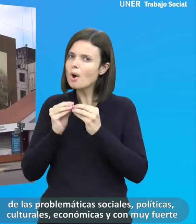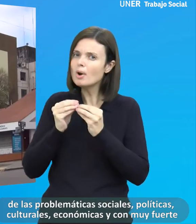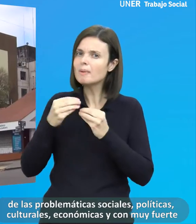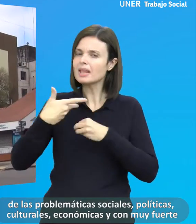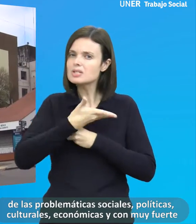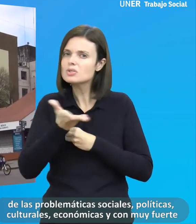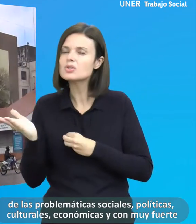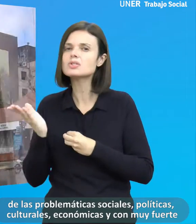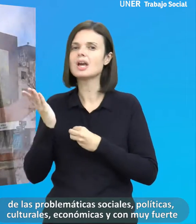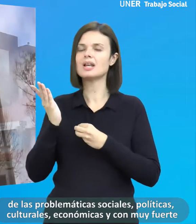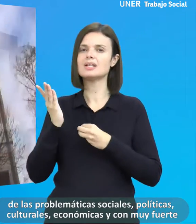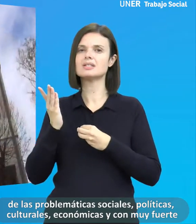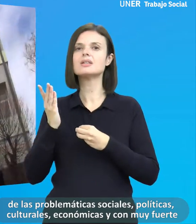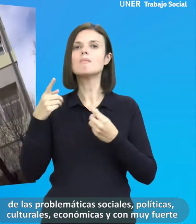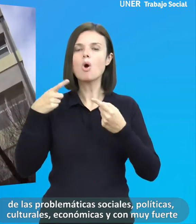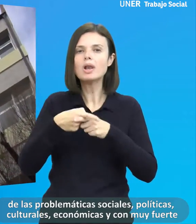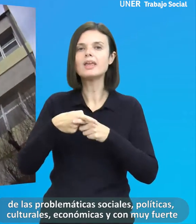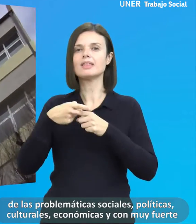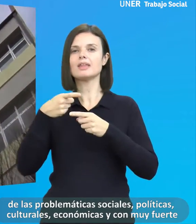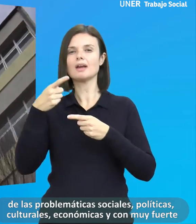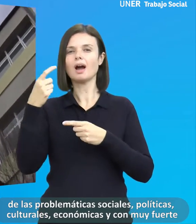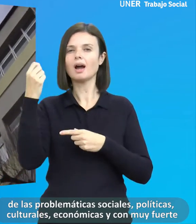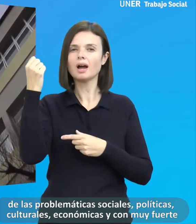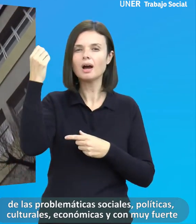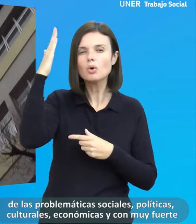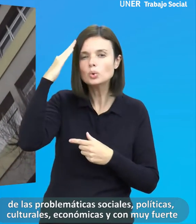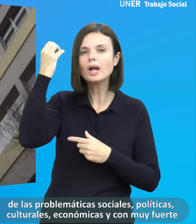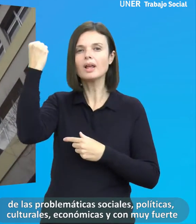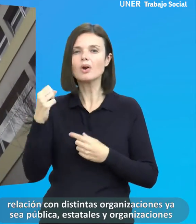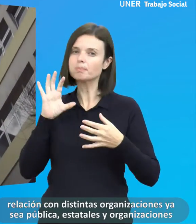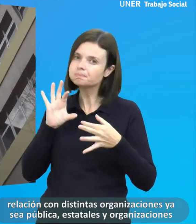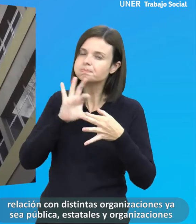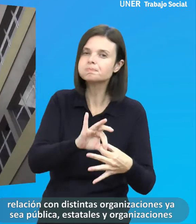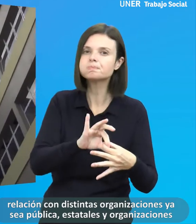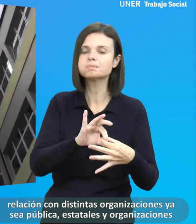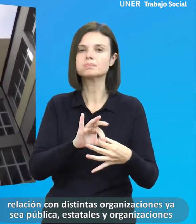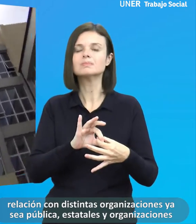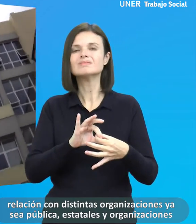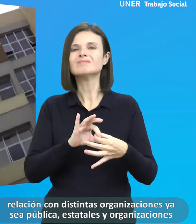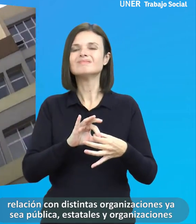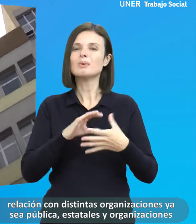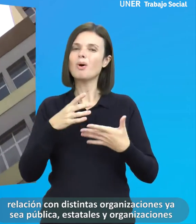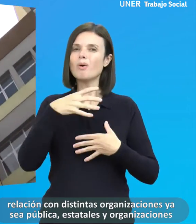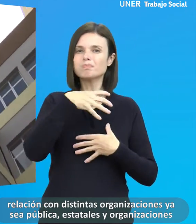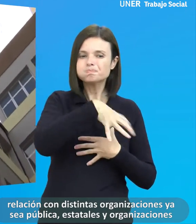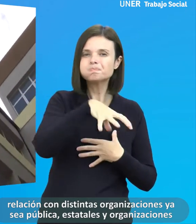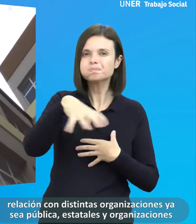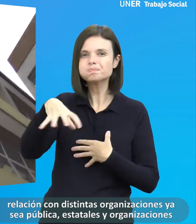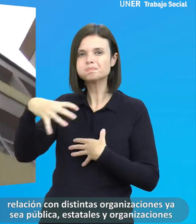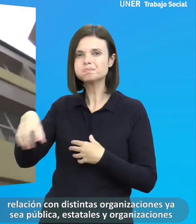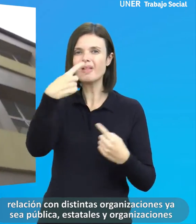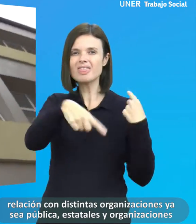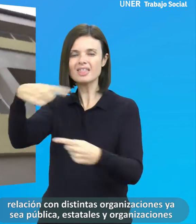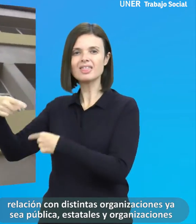problemáticas sociales, políticas, culturales, económicas y con muy fuerte relación con distintas